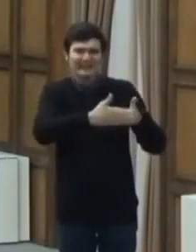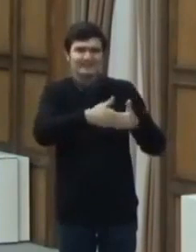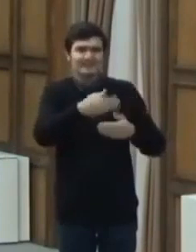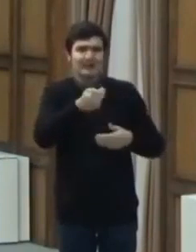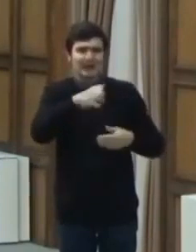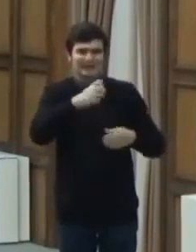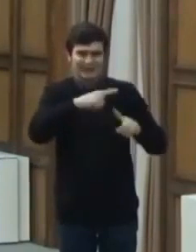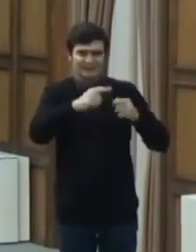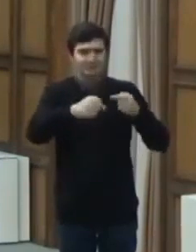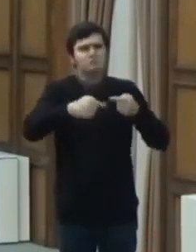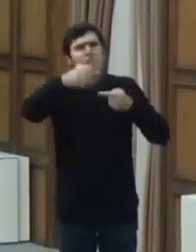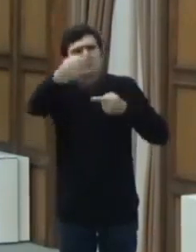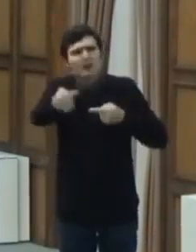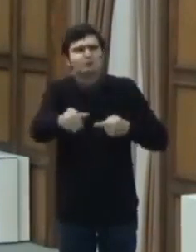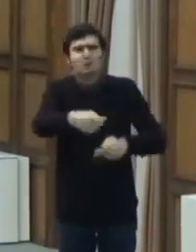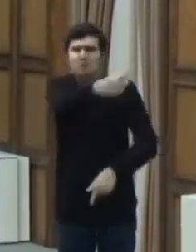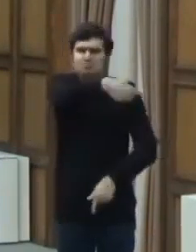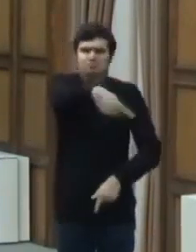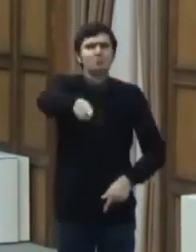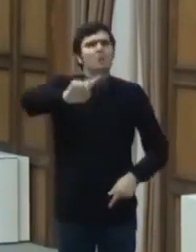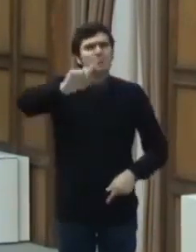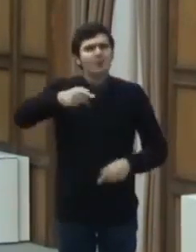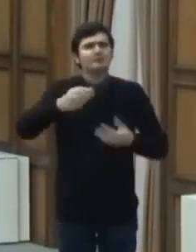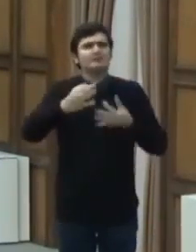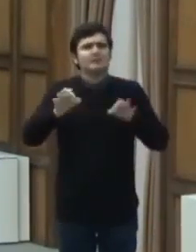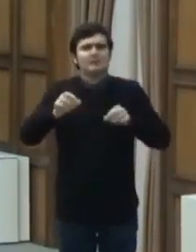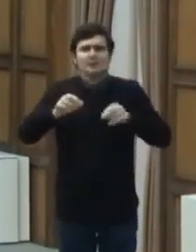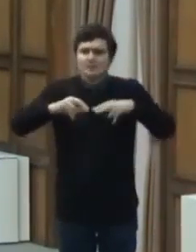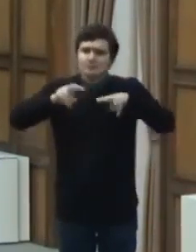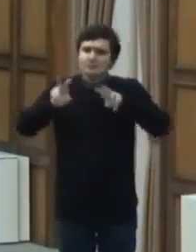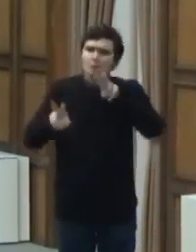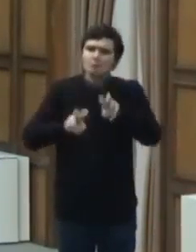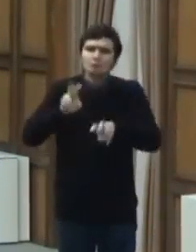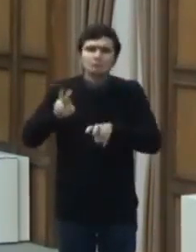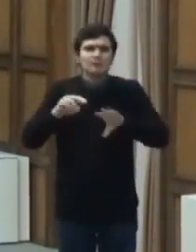după asta, consultată integral de la monitorul oficial.